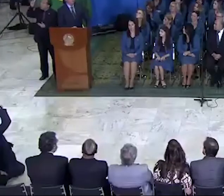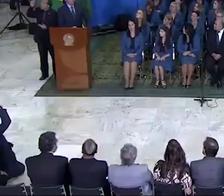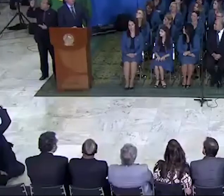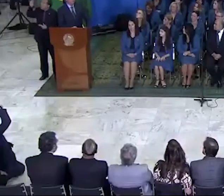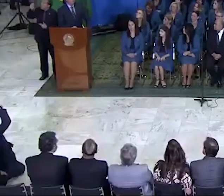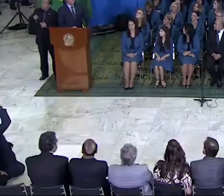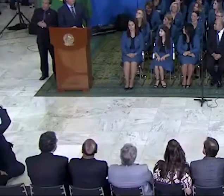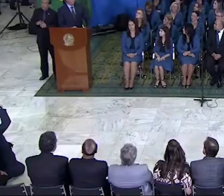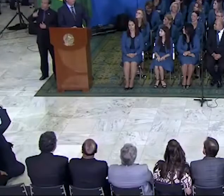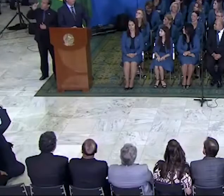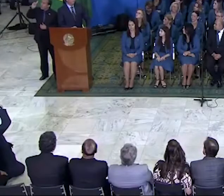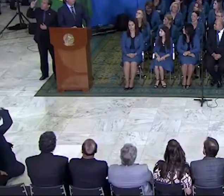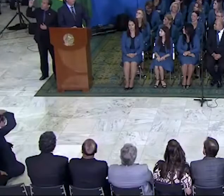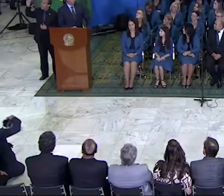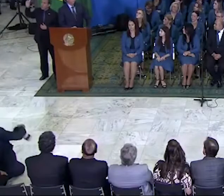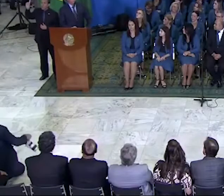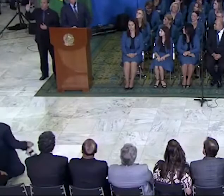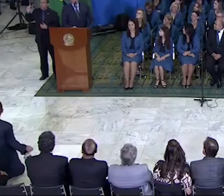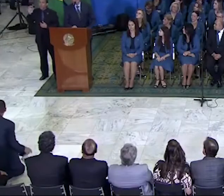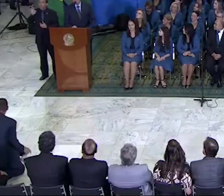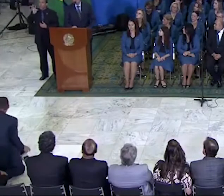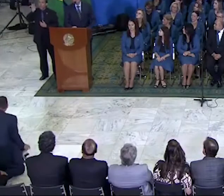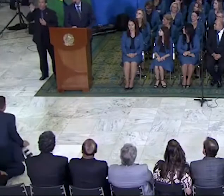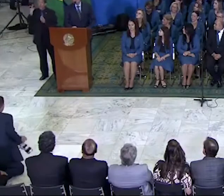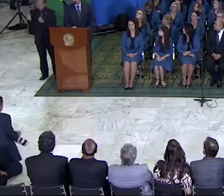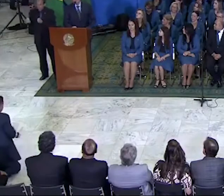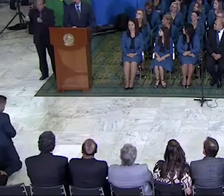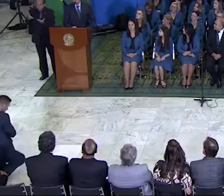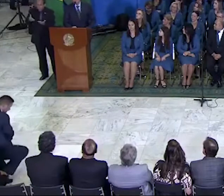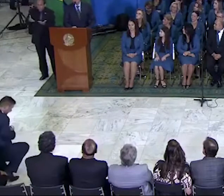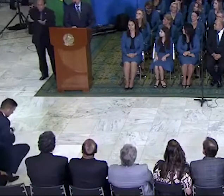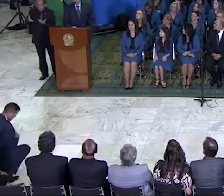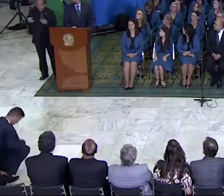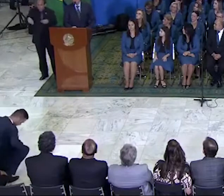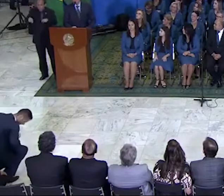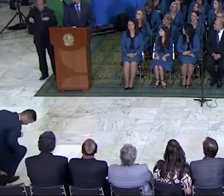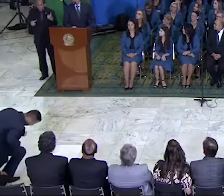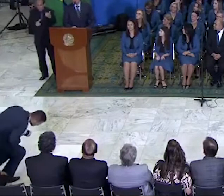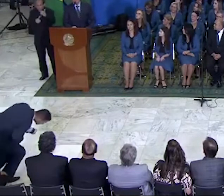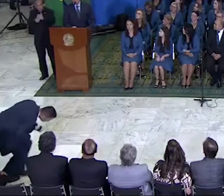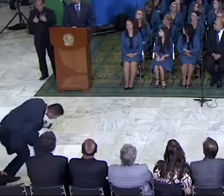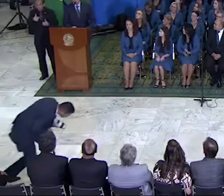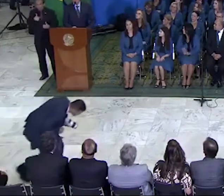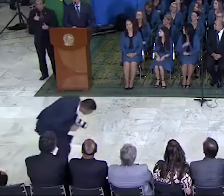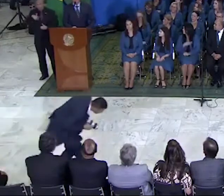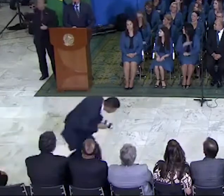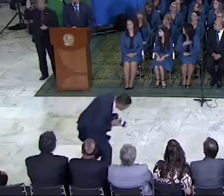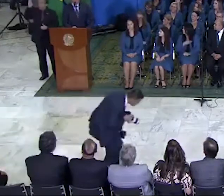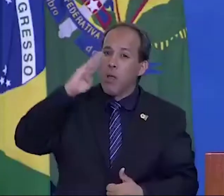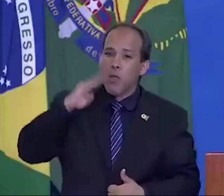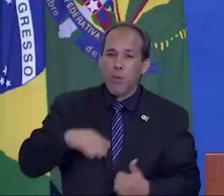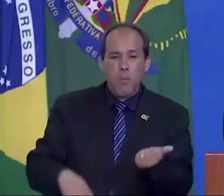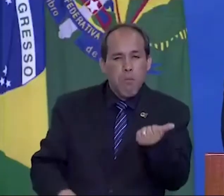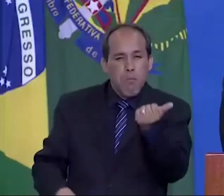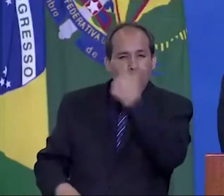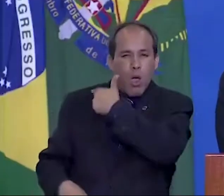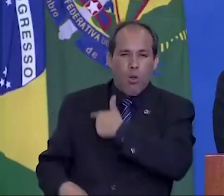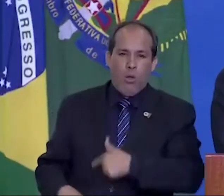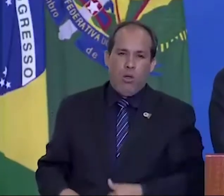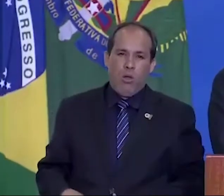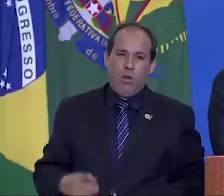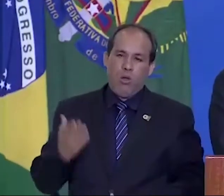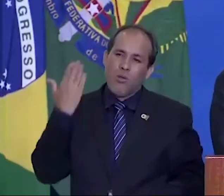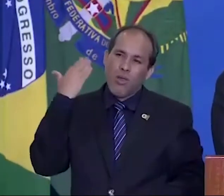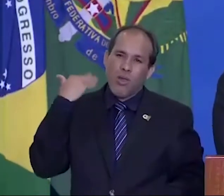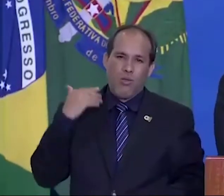Que eu entregue, para quem me suceder, um Brasil bem melhor do que peguei em janeiro do corrente ano.